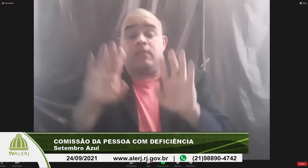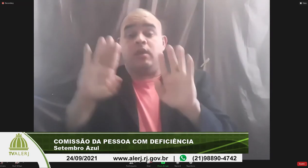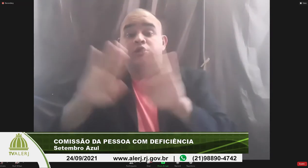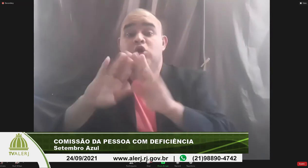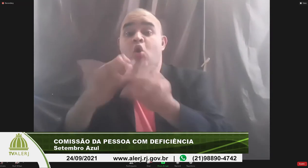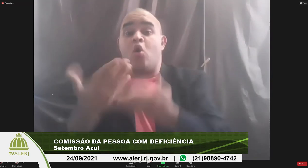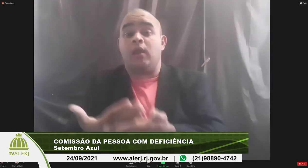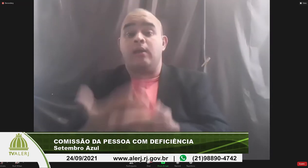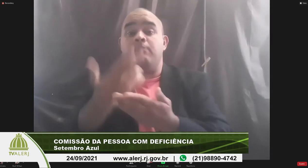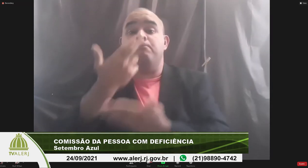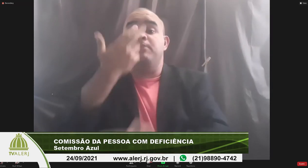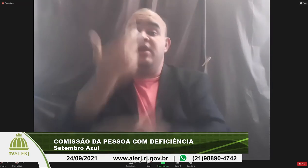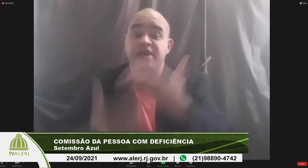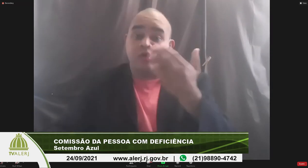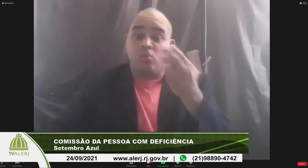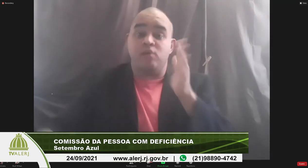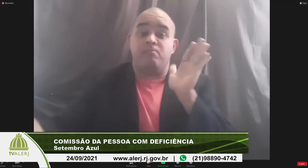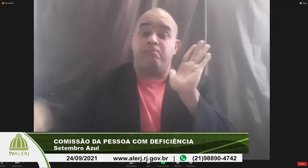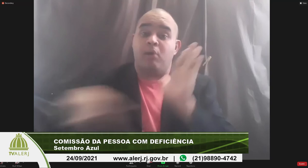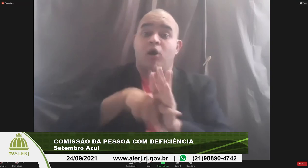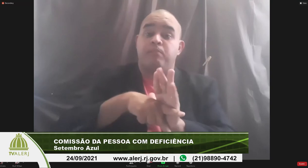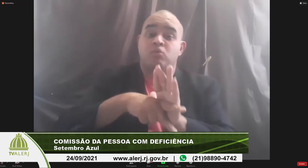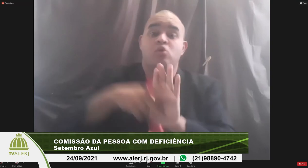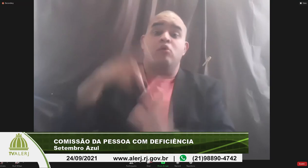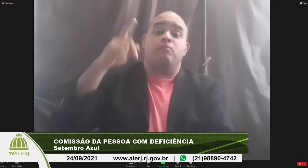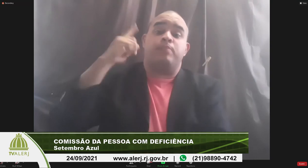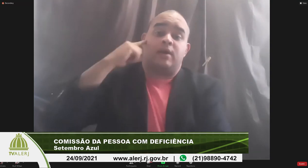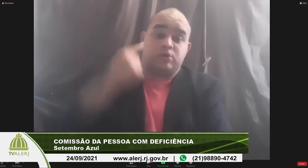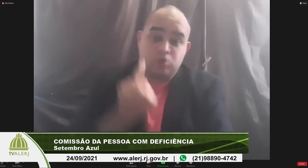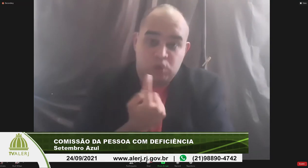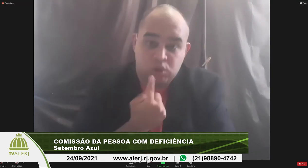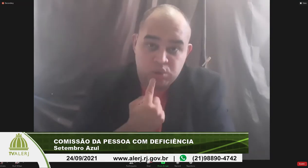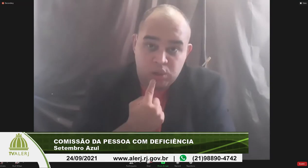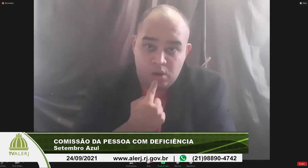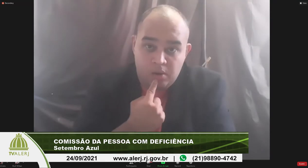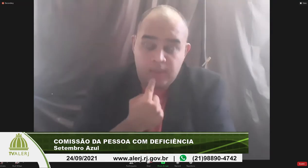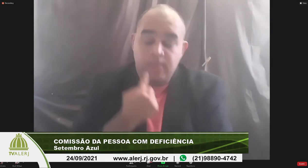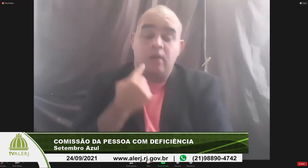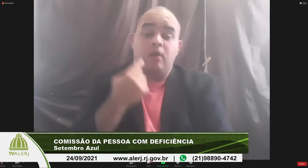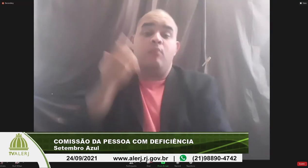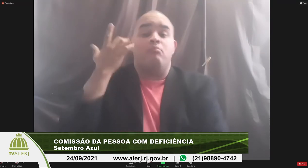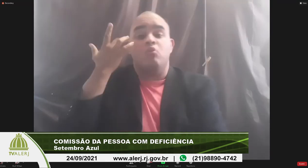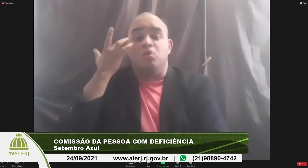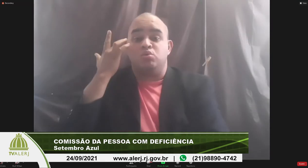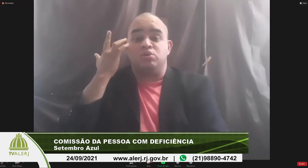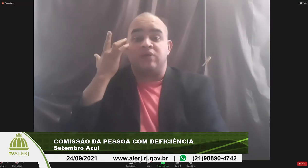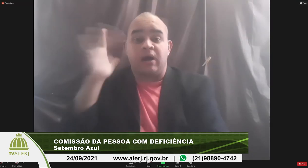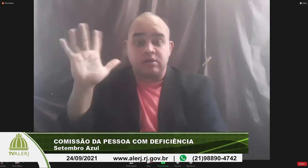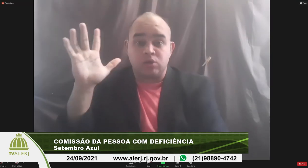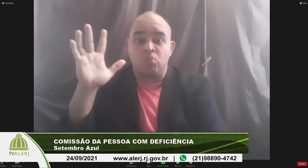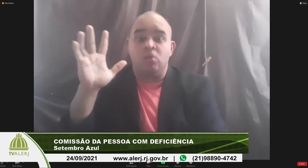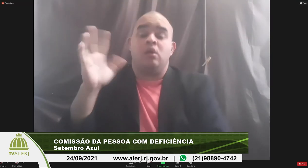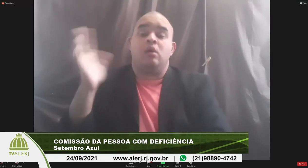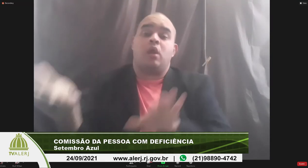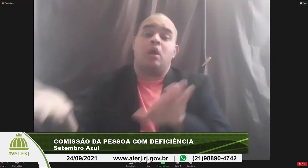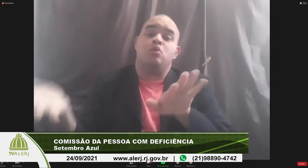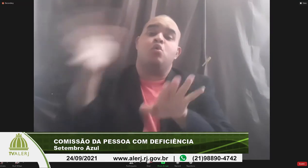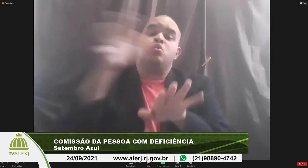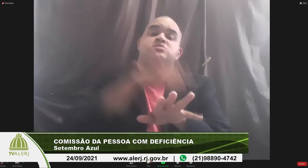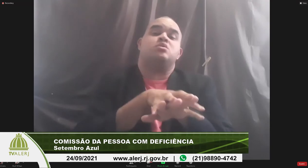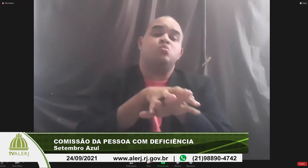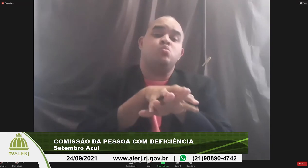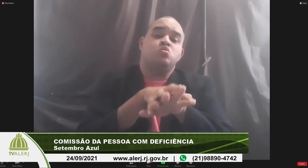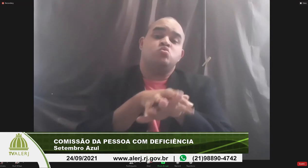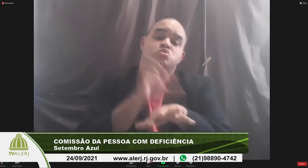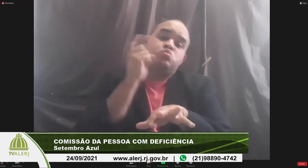escola bilingue próprio para surdo muitos acham que a